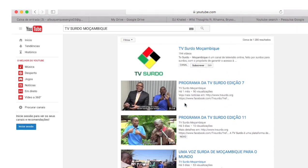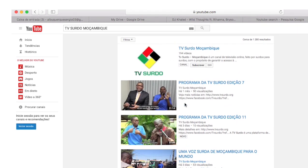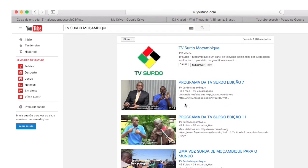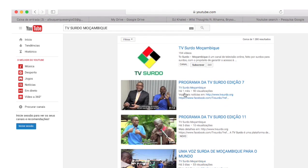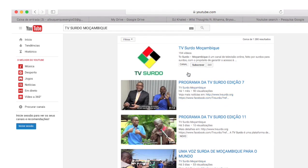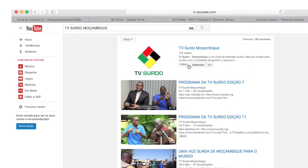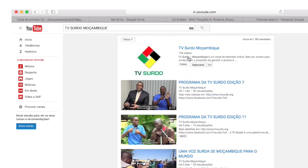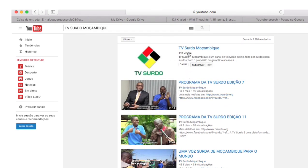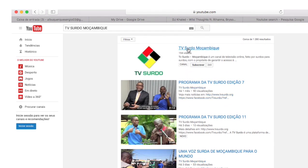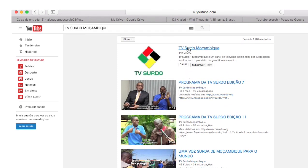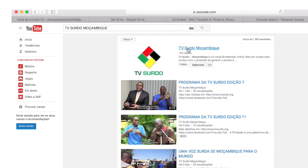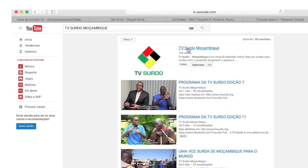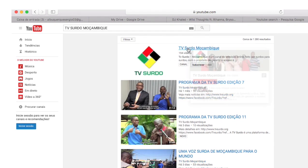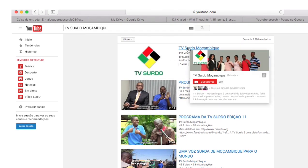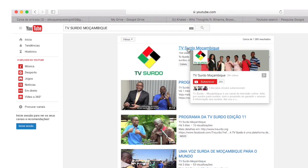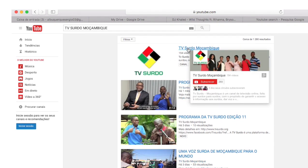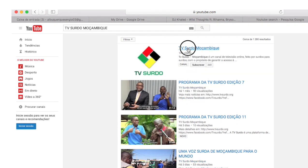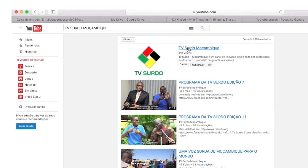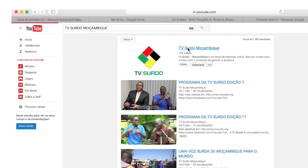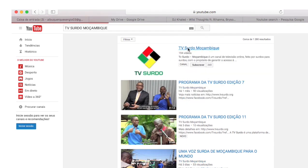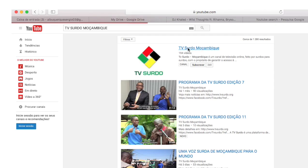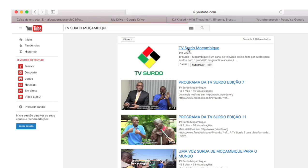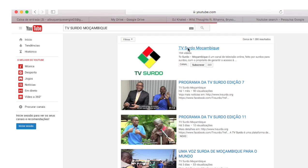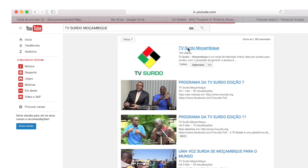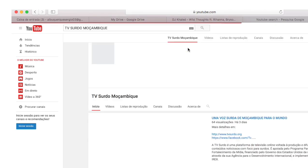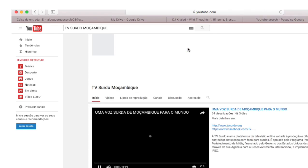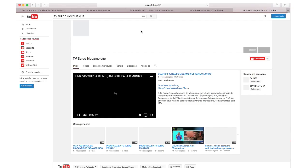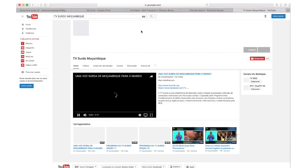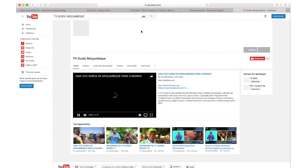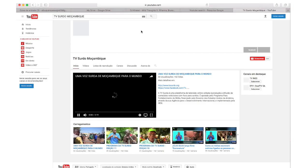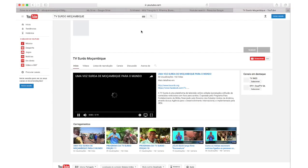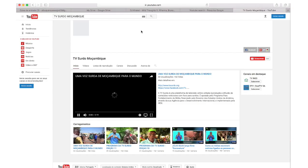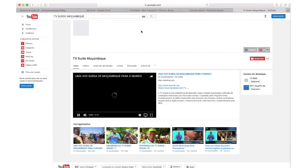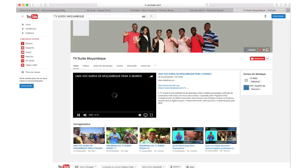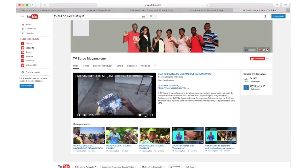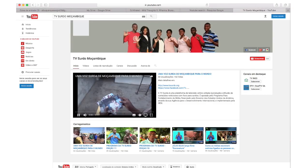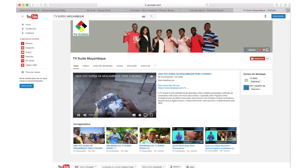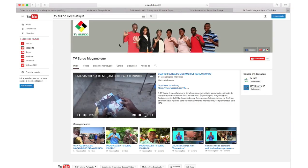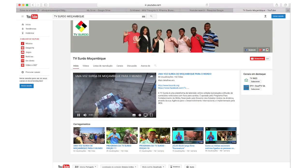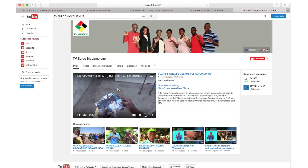Podendo assistir também aos programas da TV surdo que são exibidos pela STV.